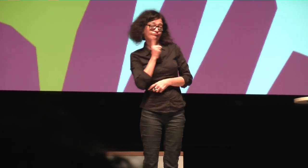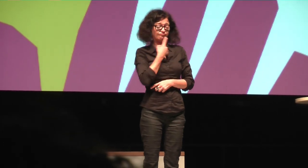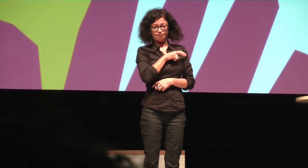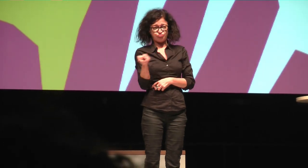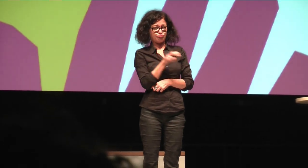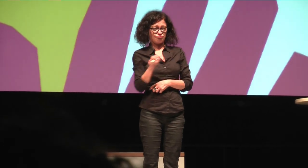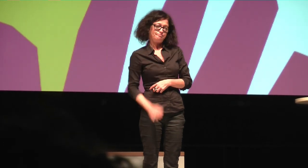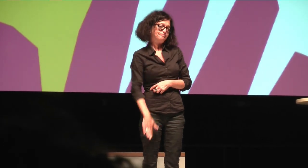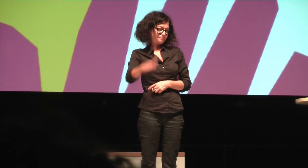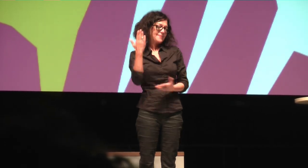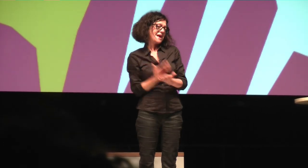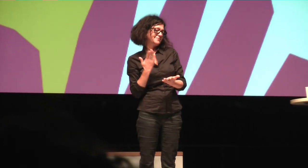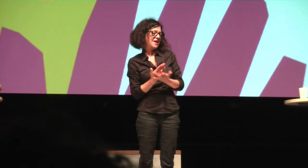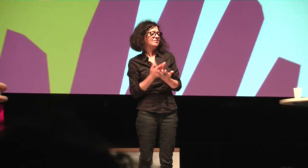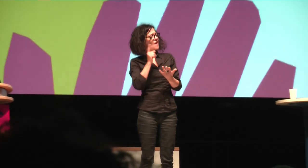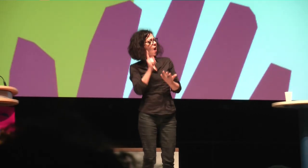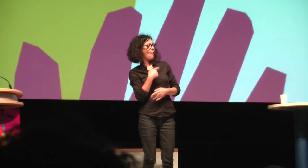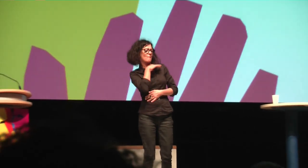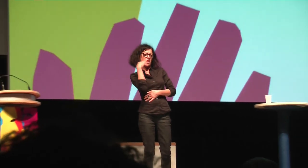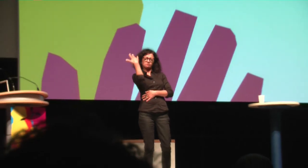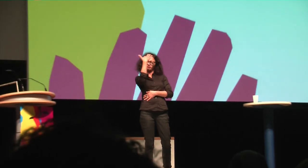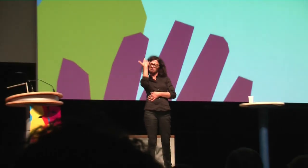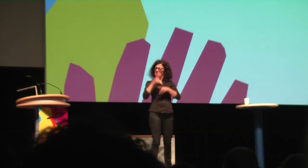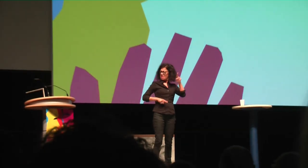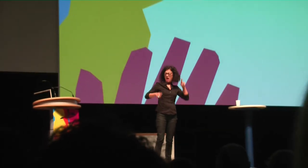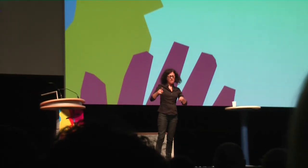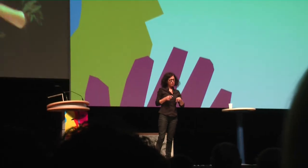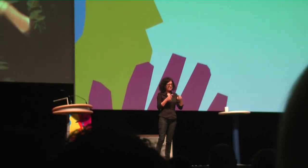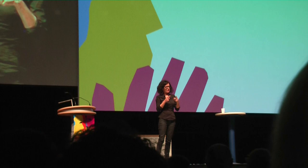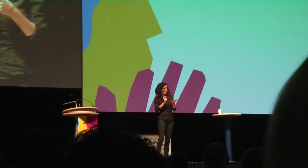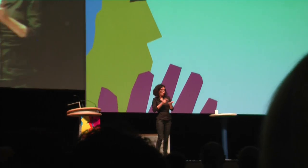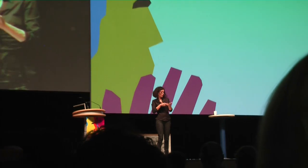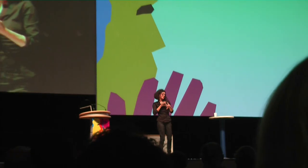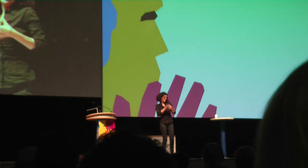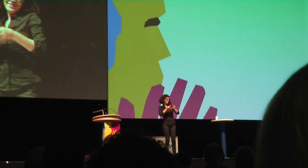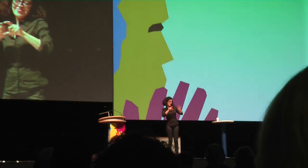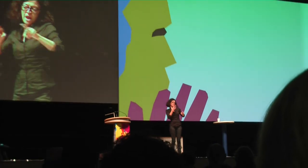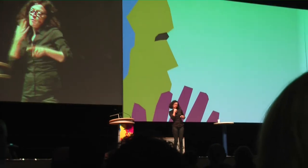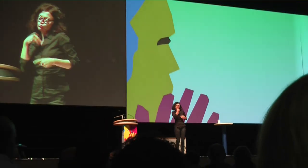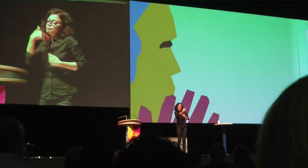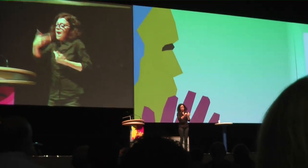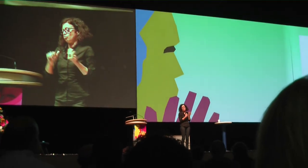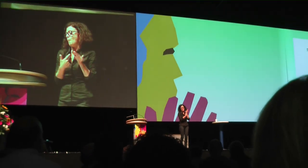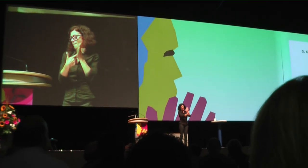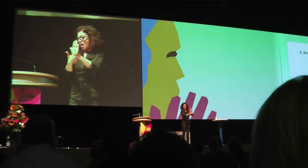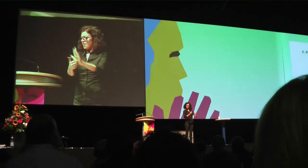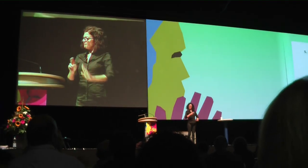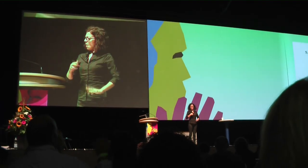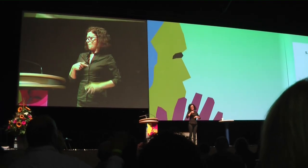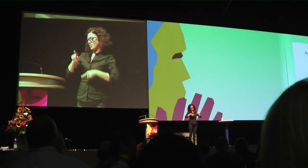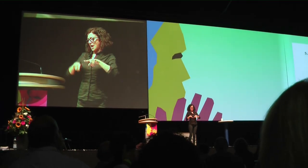der Hörenden und in der Gehörlosen Welt, finde ich mich zu Recht, und habe sehr viele Erfahrungen dort gemacht. Und möchte genau deswegen auch